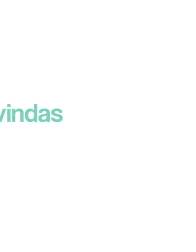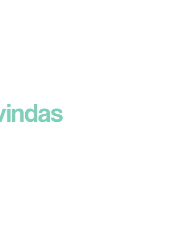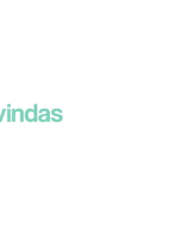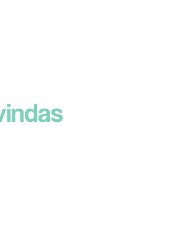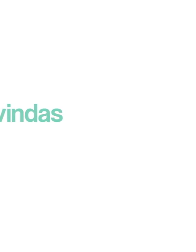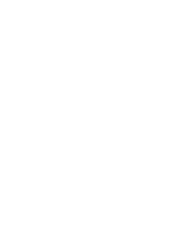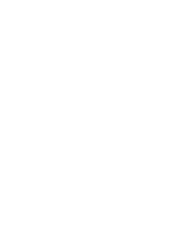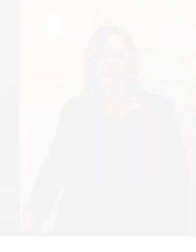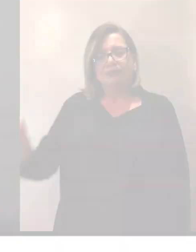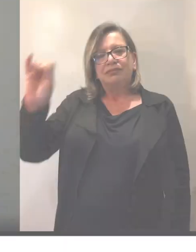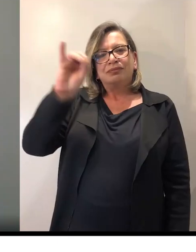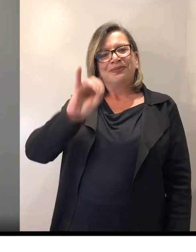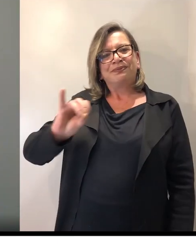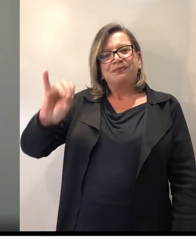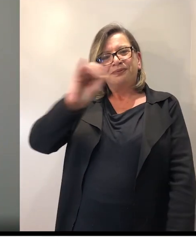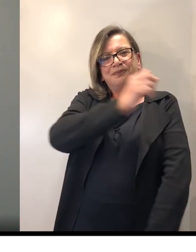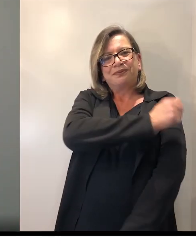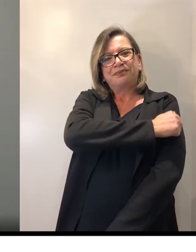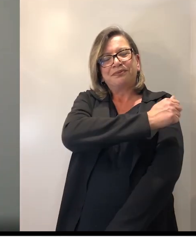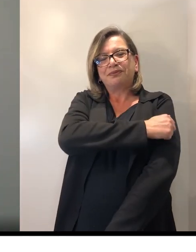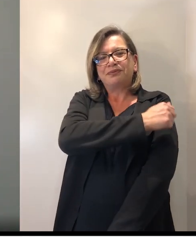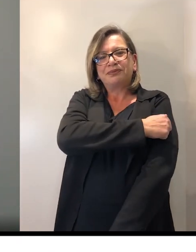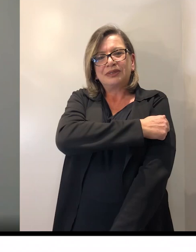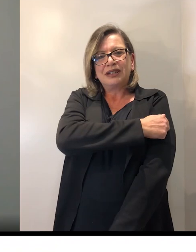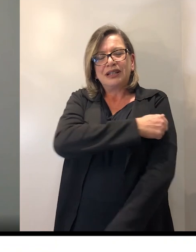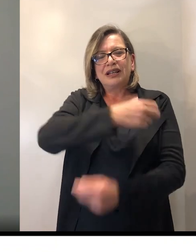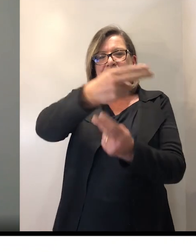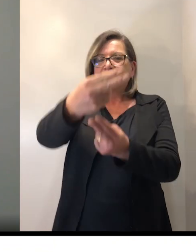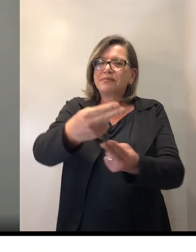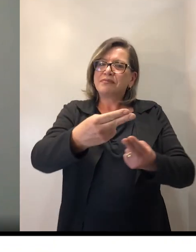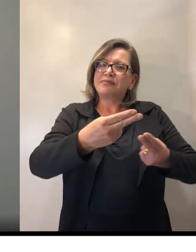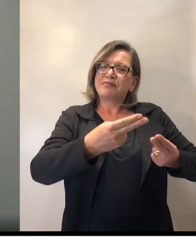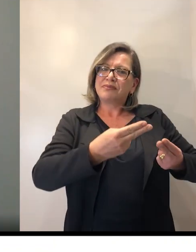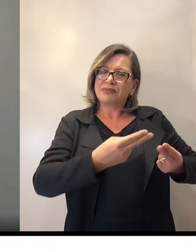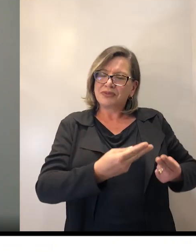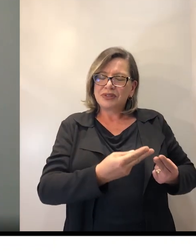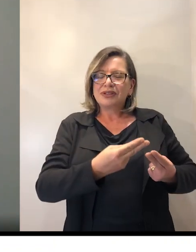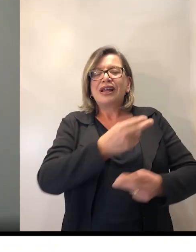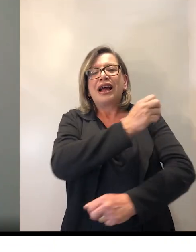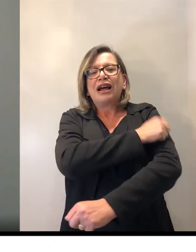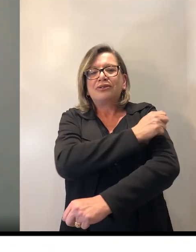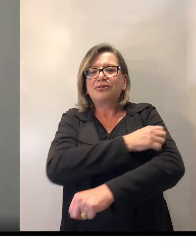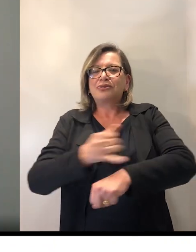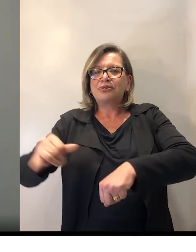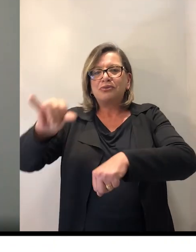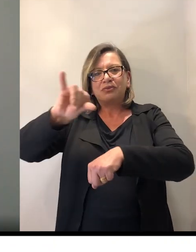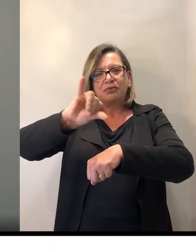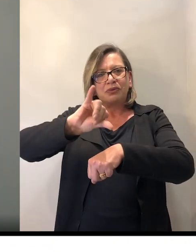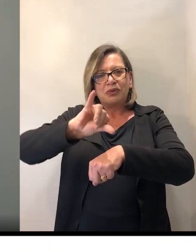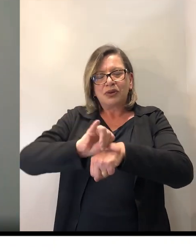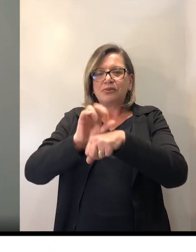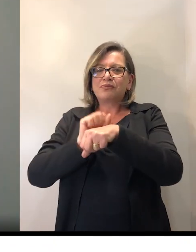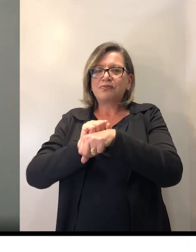Olá, alunos. Sejam bem-vindos. Os alunos dos polos de Foz do Iguaçu,